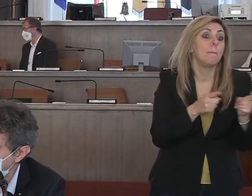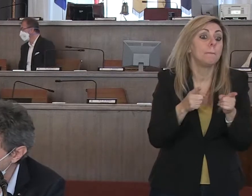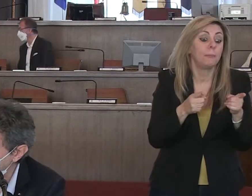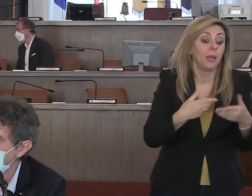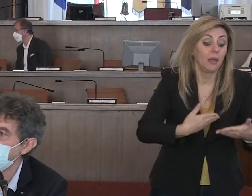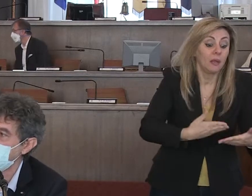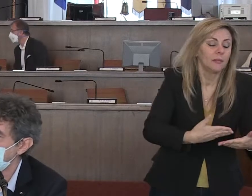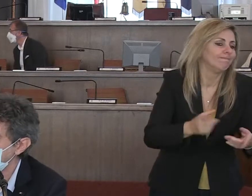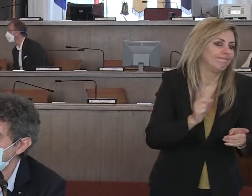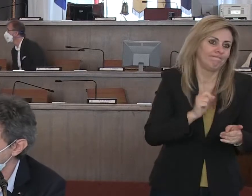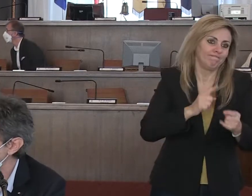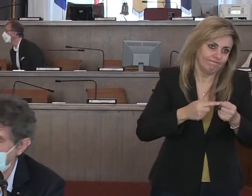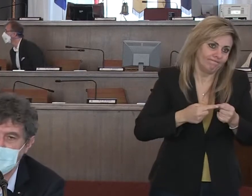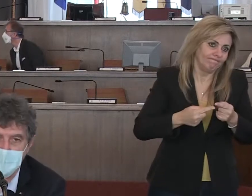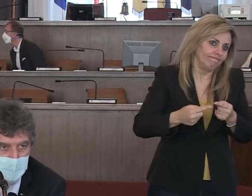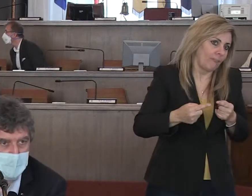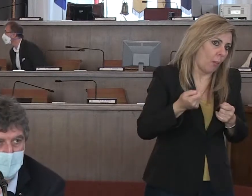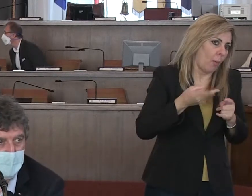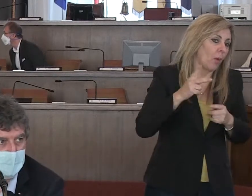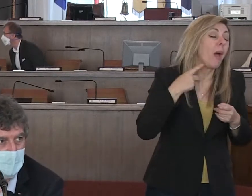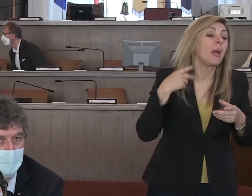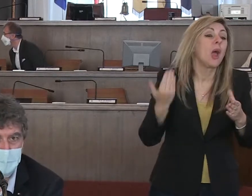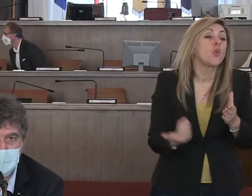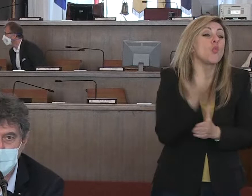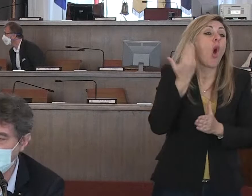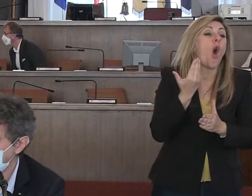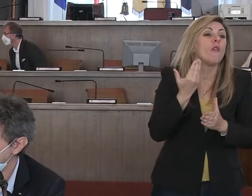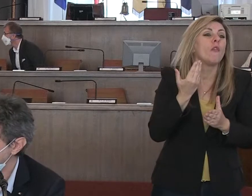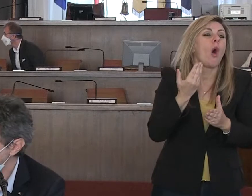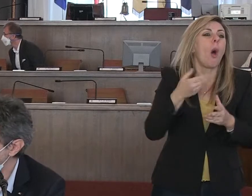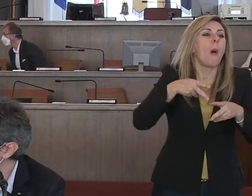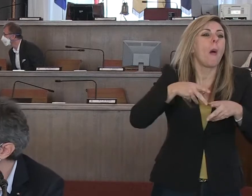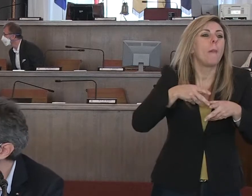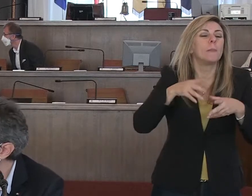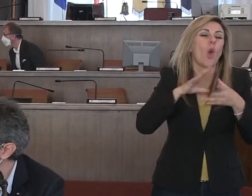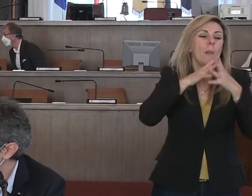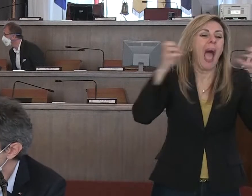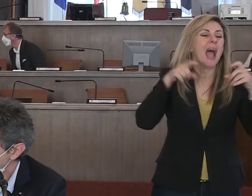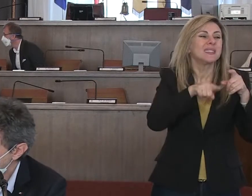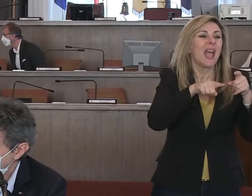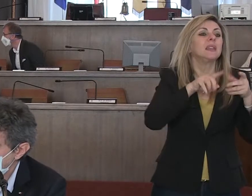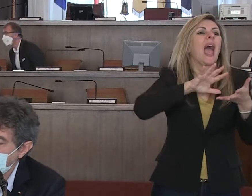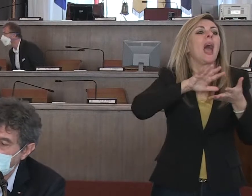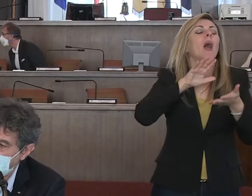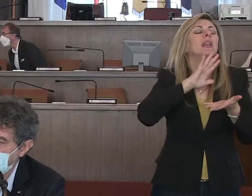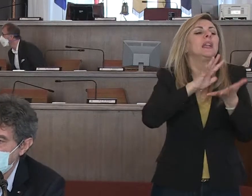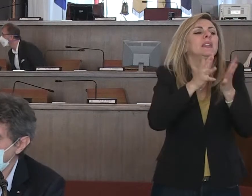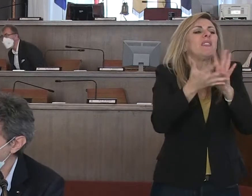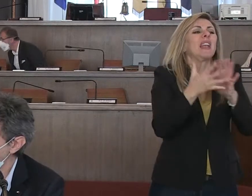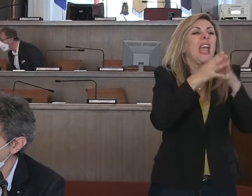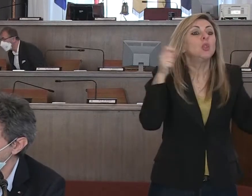tratta proprio di creare i macchinari e riconvertire un'industria, però